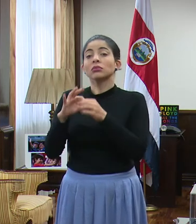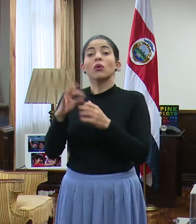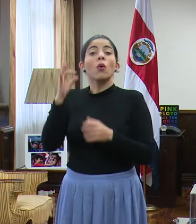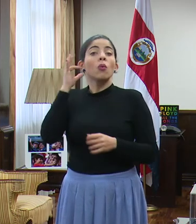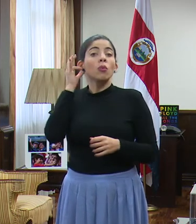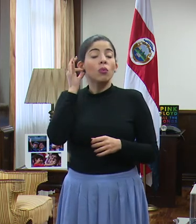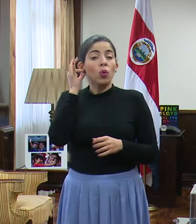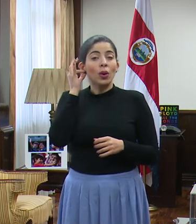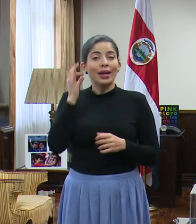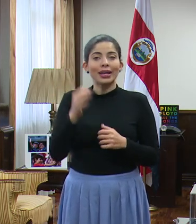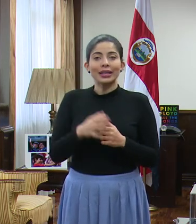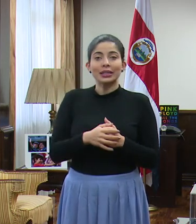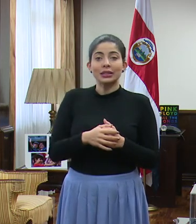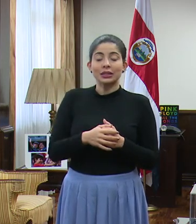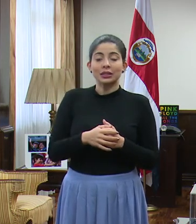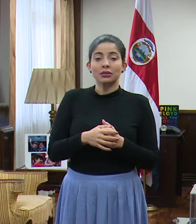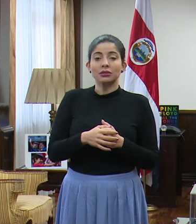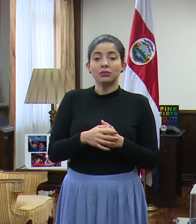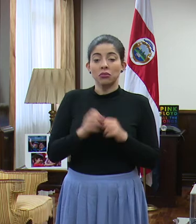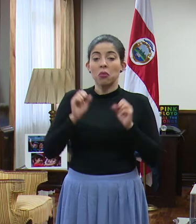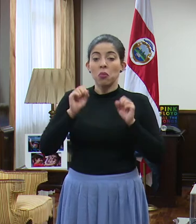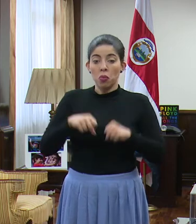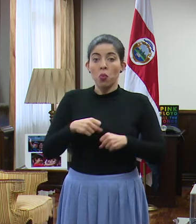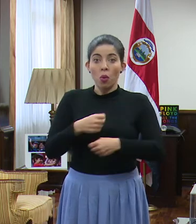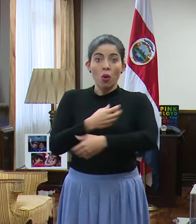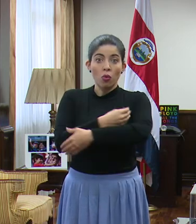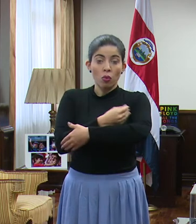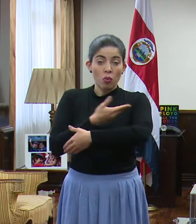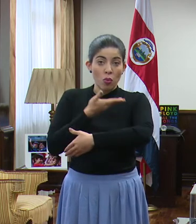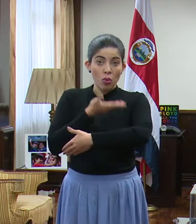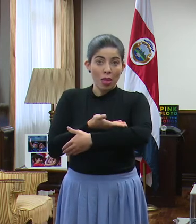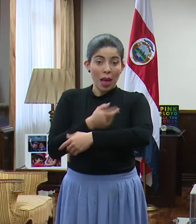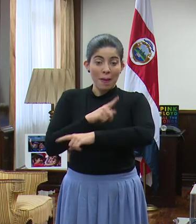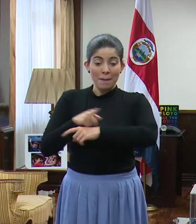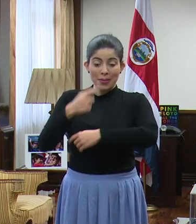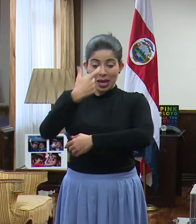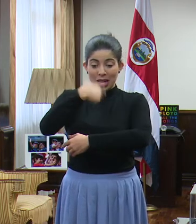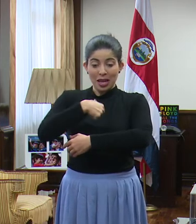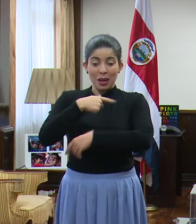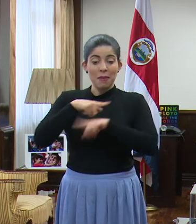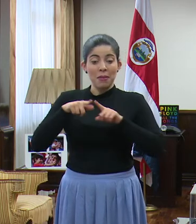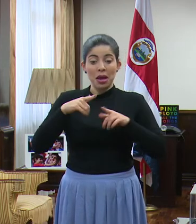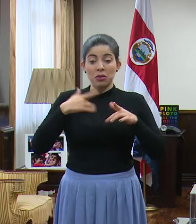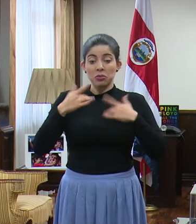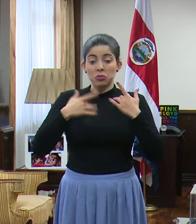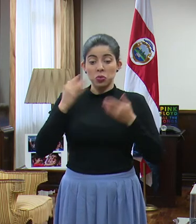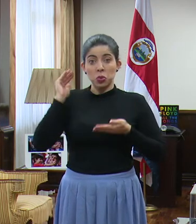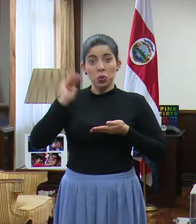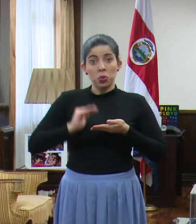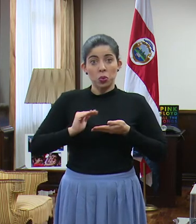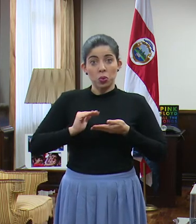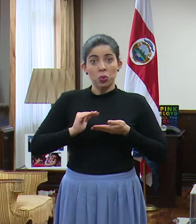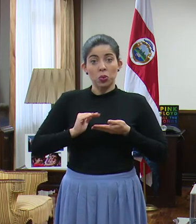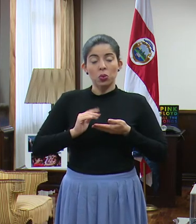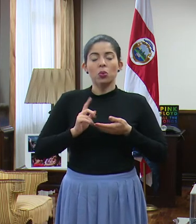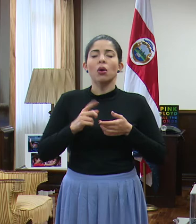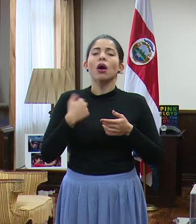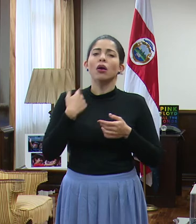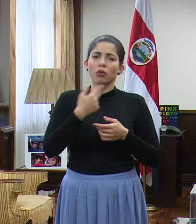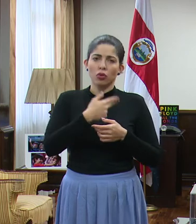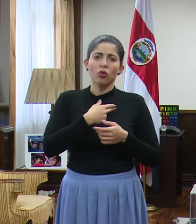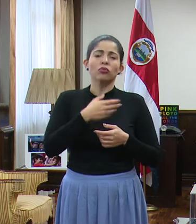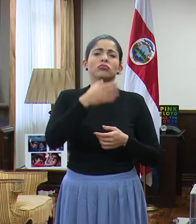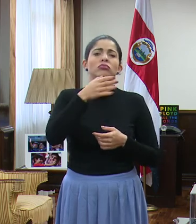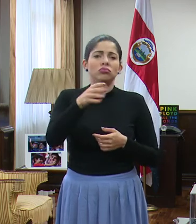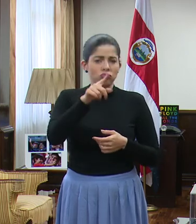que están en capacidad de dar lactancia, pero que no tienen mayor sintomatología, estamos invitando a